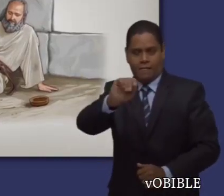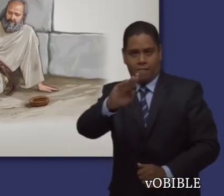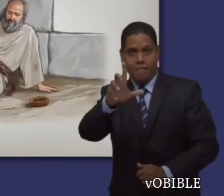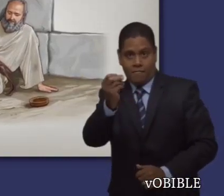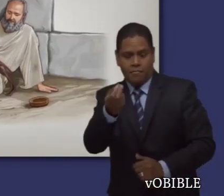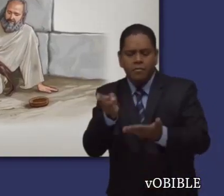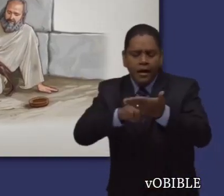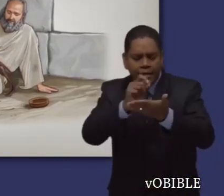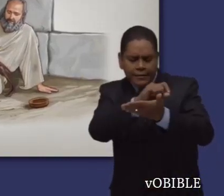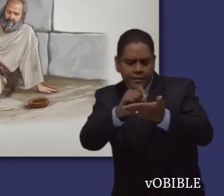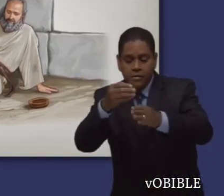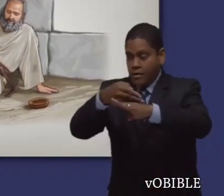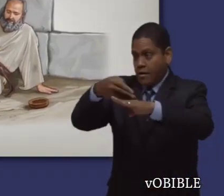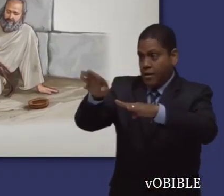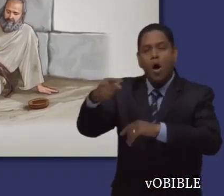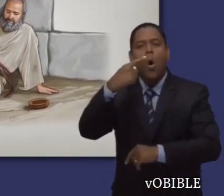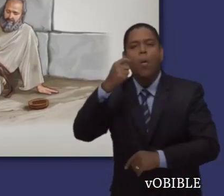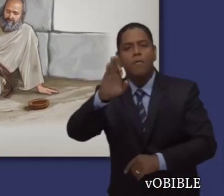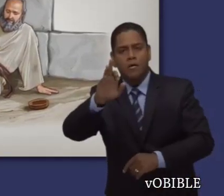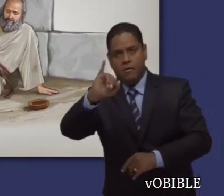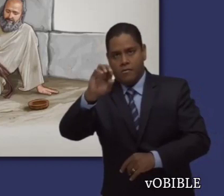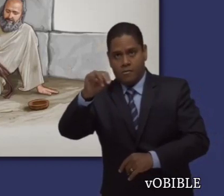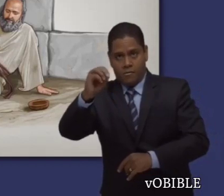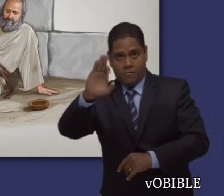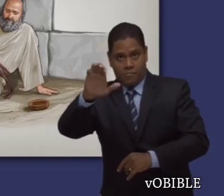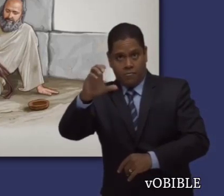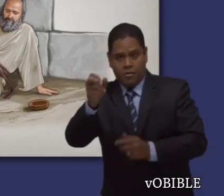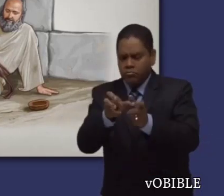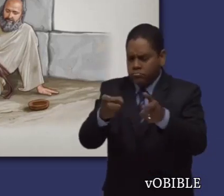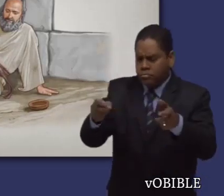Estaba encadenado y su muerte era inminente.